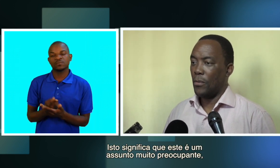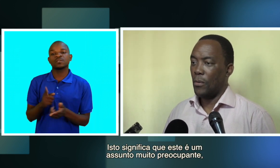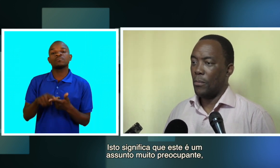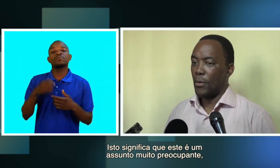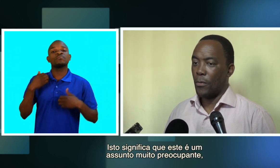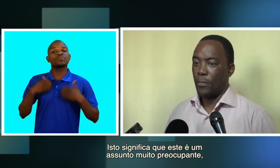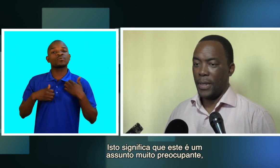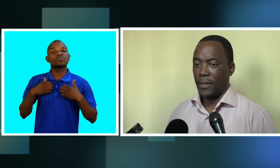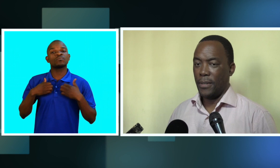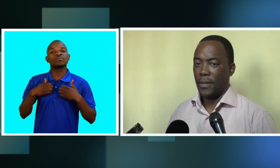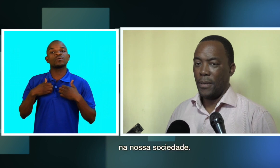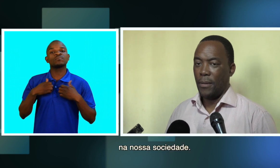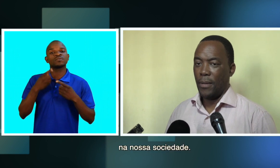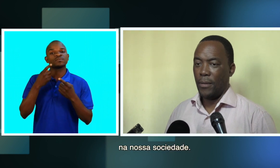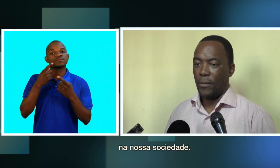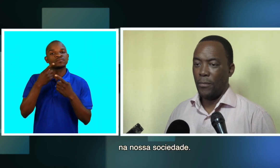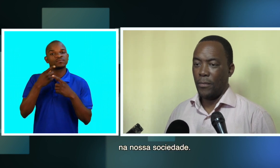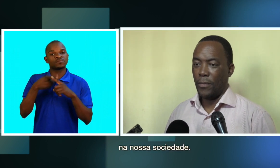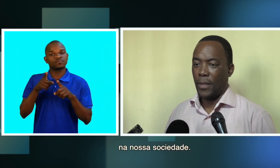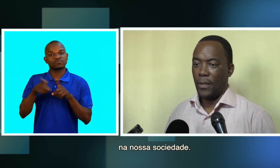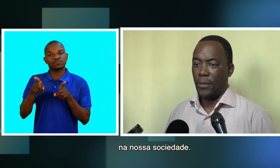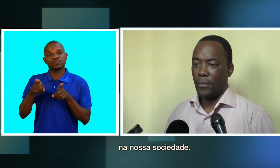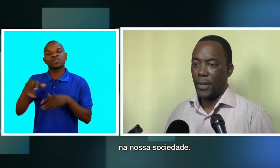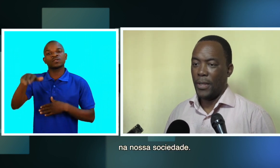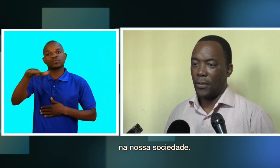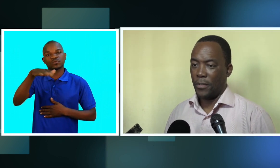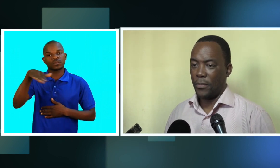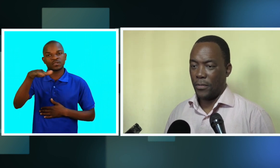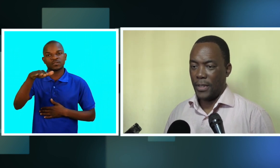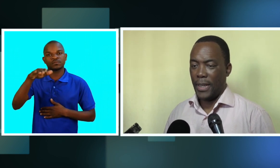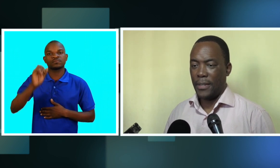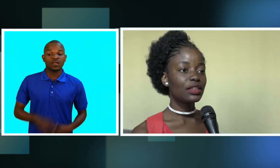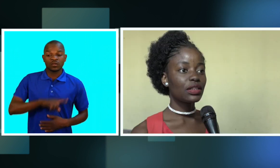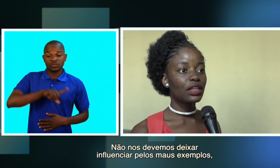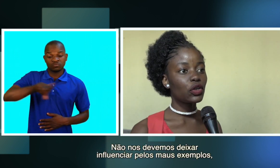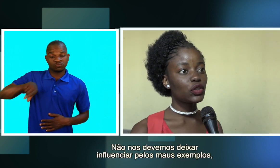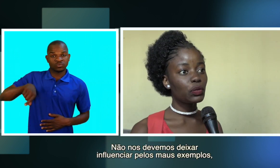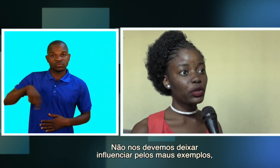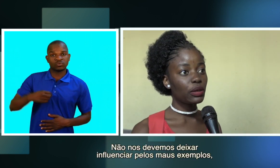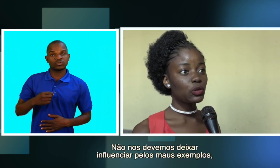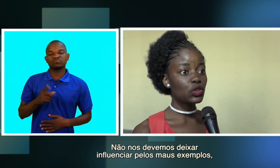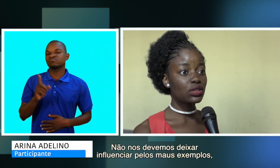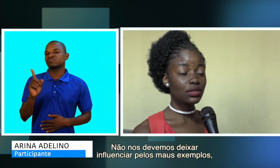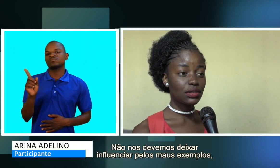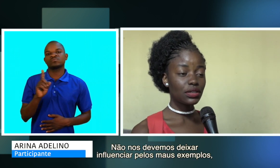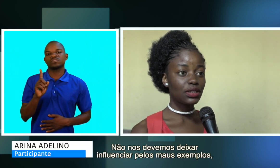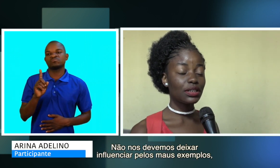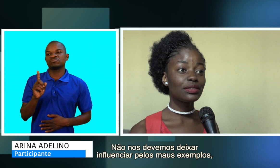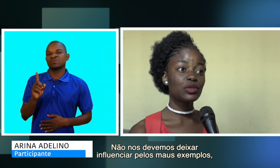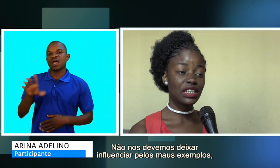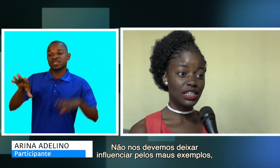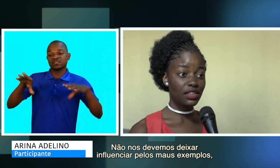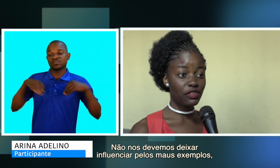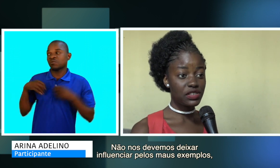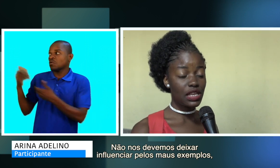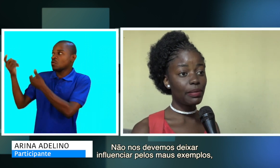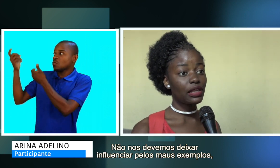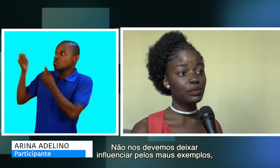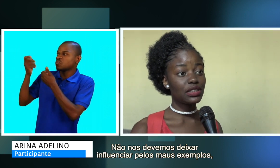preocupante no meio da nossa sociedade. Que nós não podemos nos deixar influenciar pelas mais